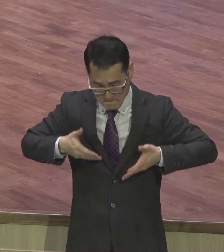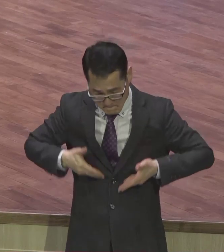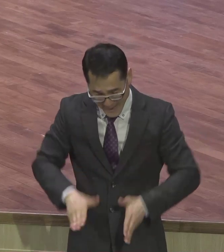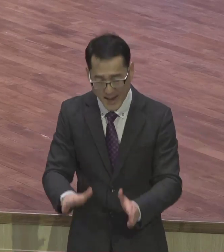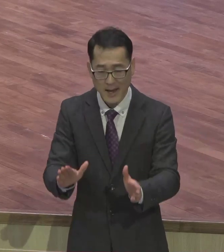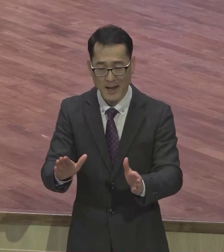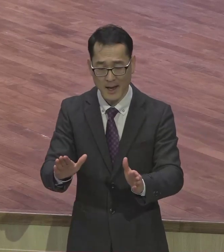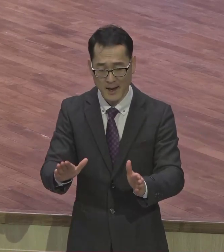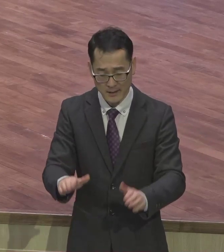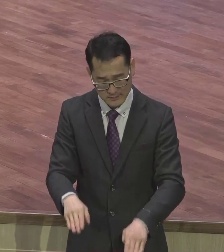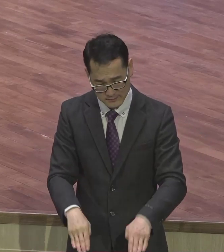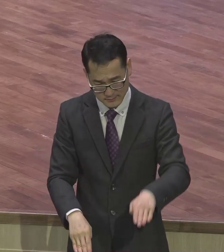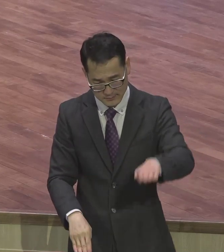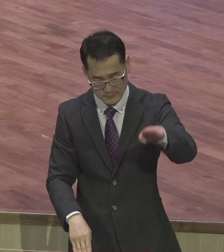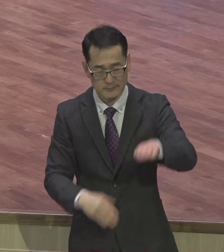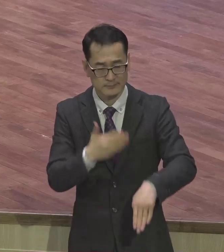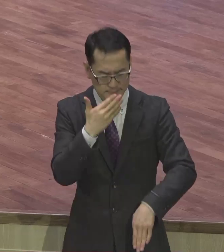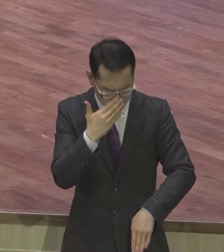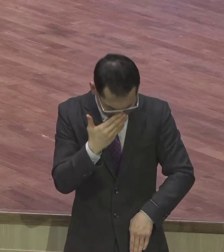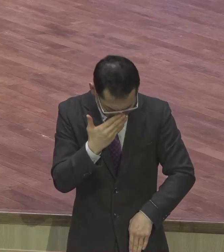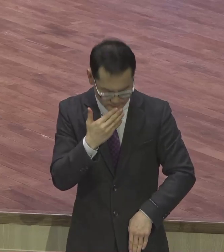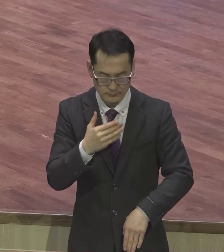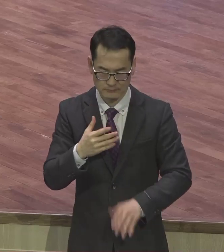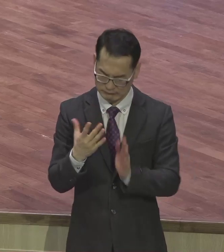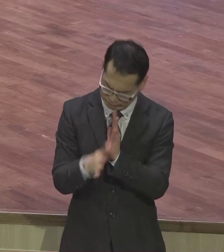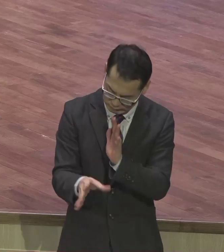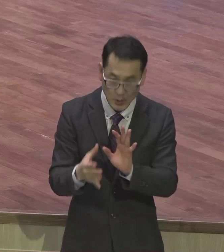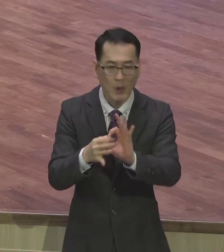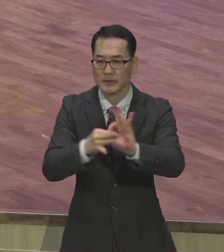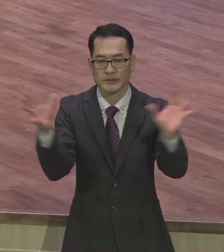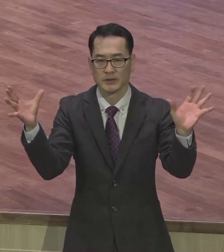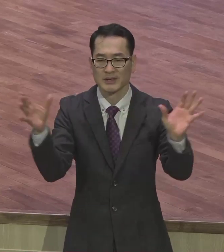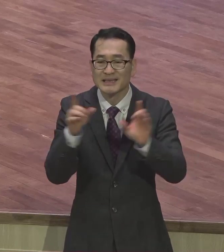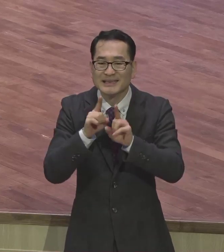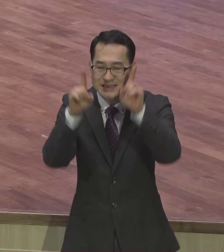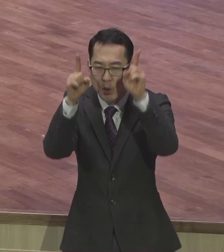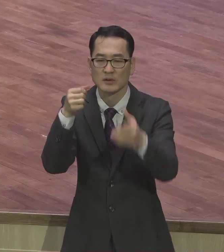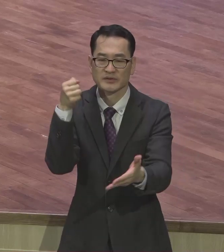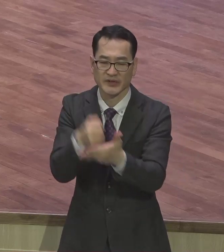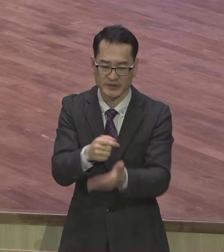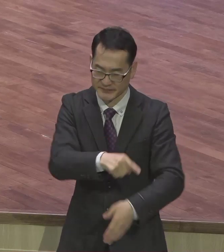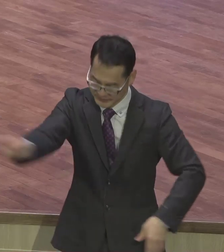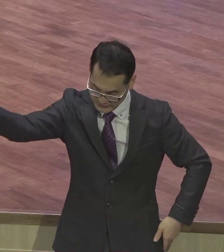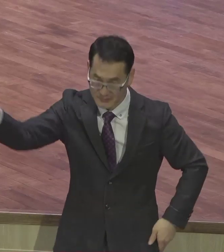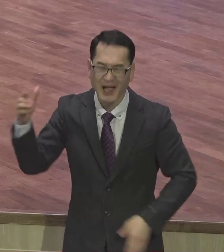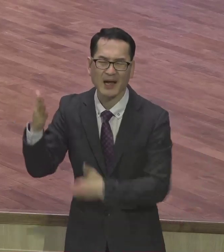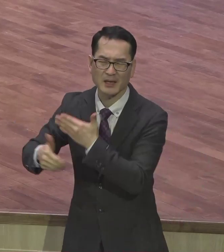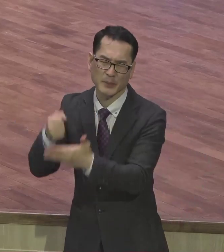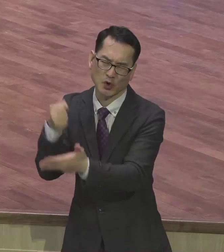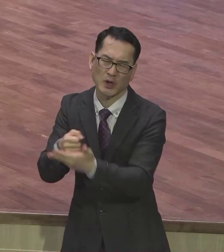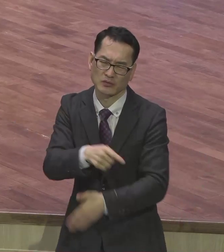나쁜 일이라든 상관없어서 무조건 지옥가요. 지옥하게 되어있는 게 정상이요. 그런데 이제 하나님께서